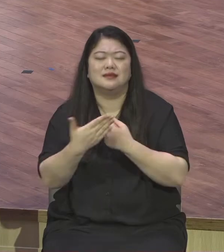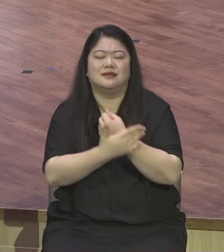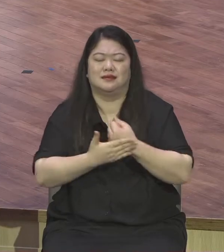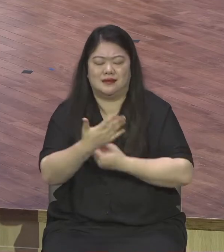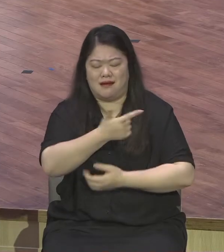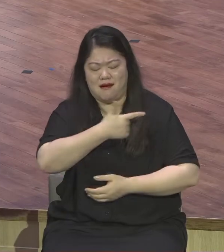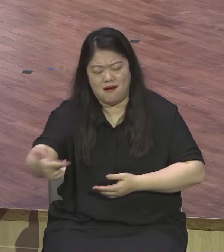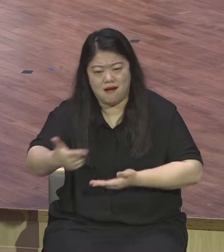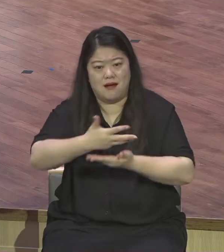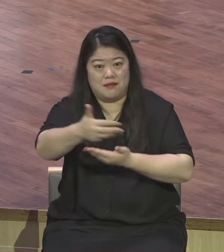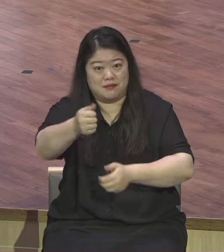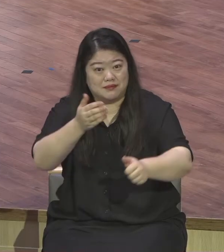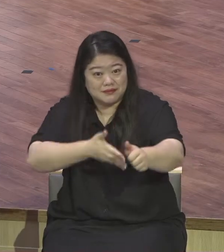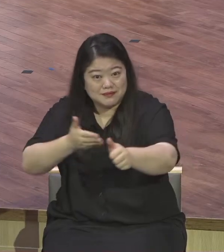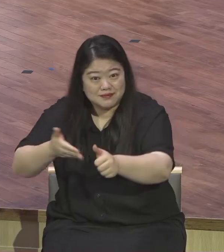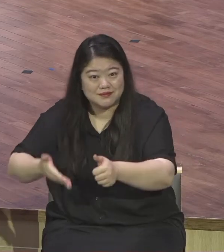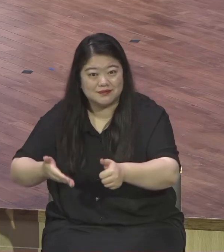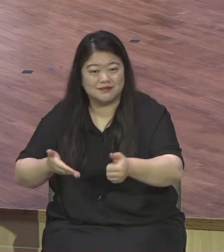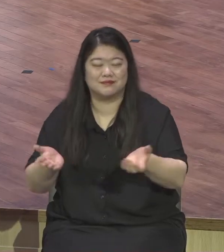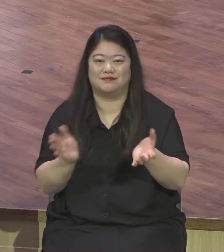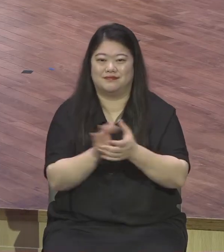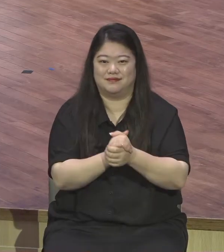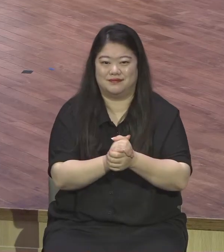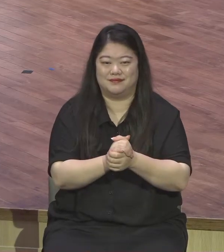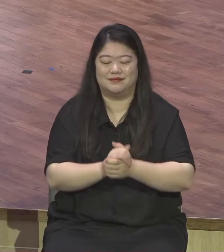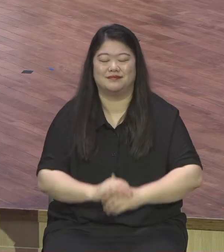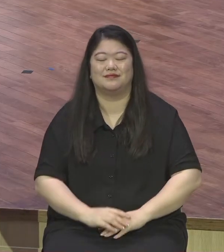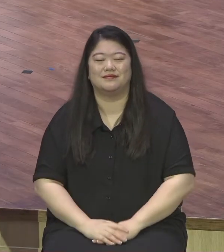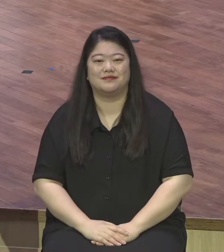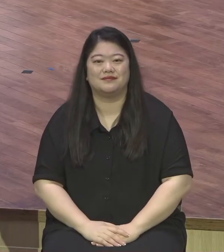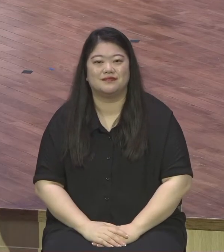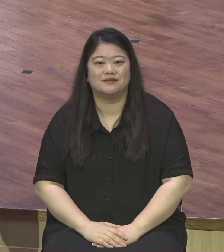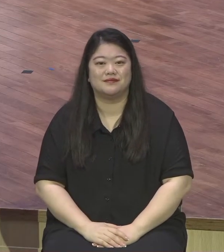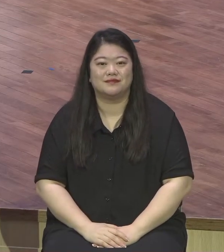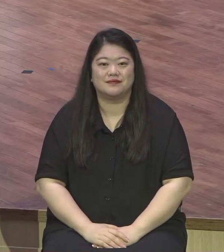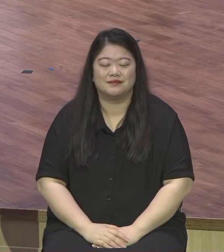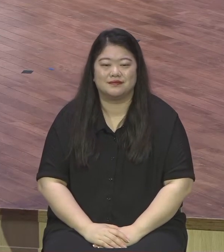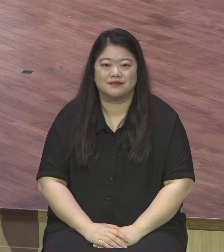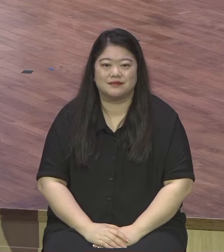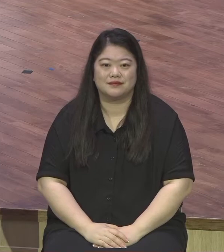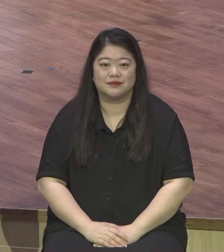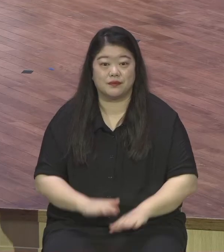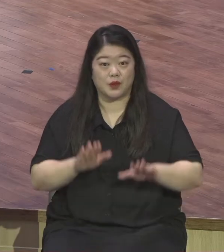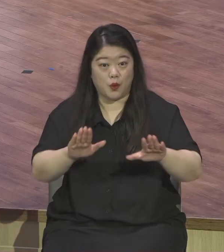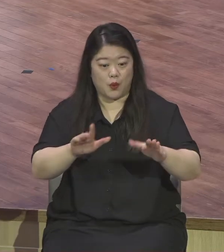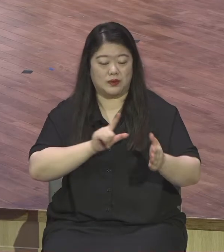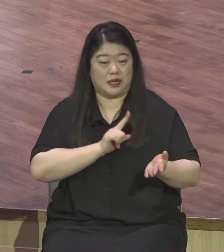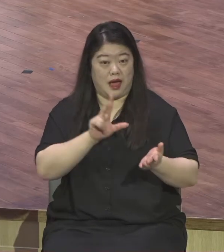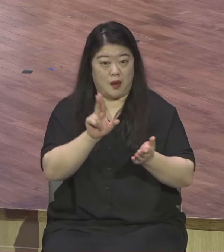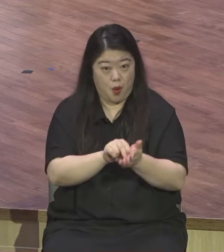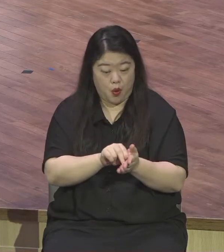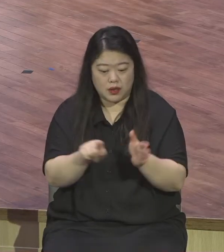이것을 말씀 가지고 감동이 넘치는 신앙이라는 제목으로 말씀을 드립니다.